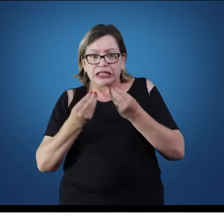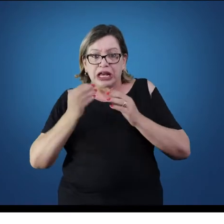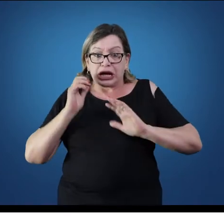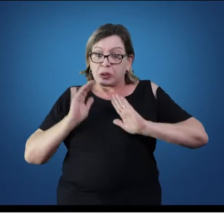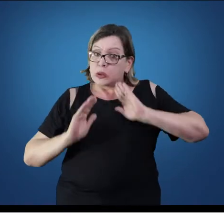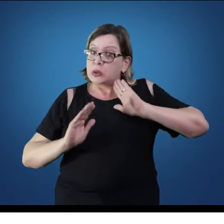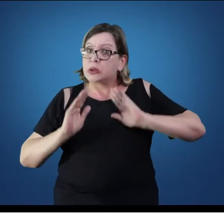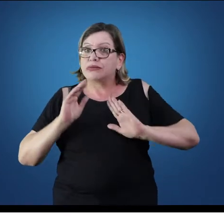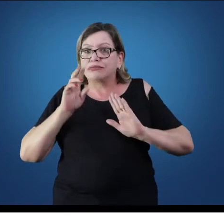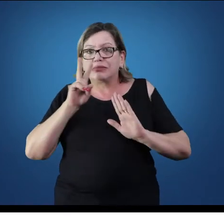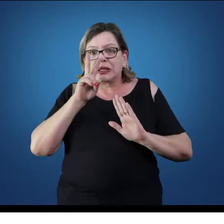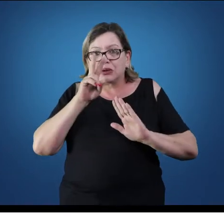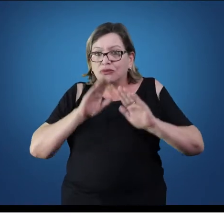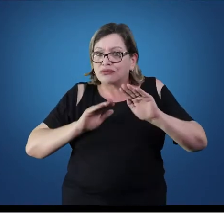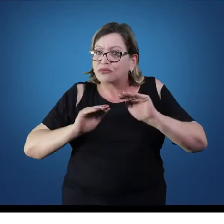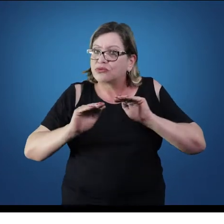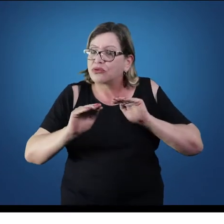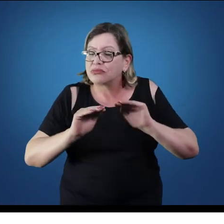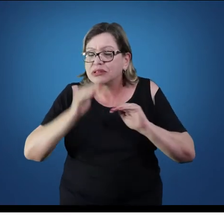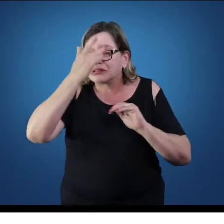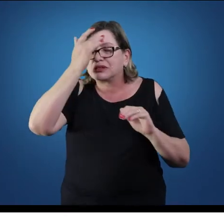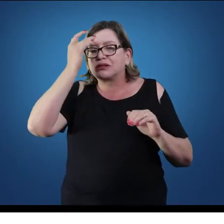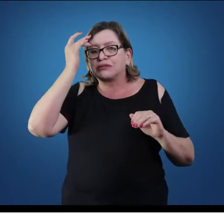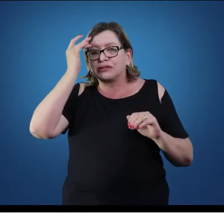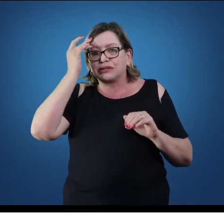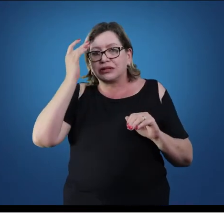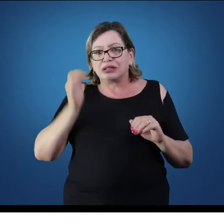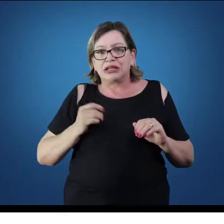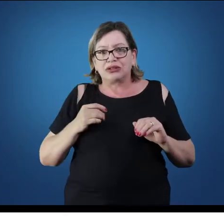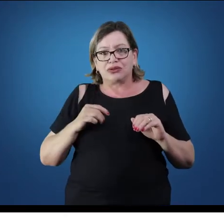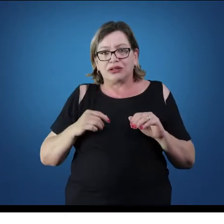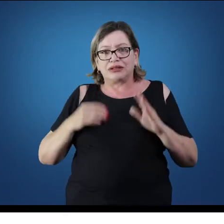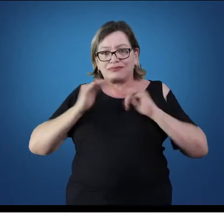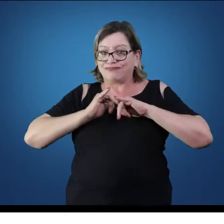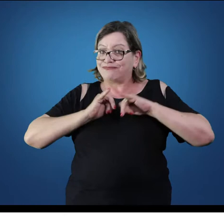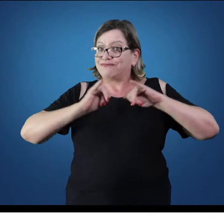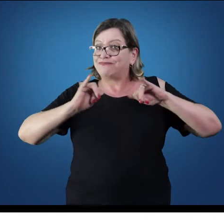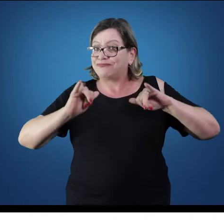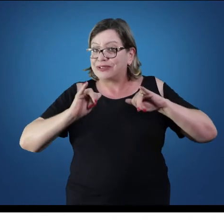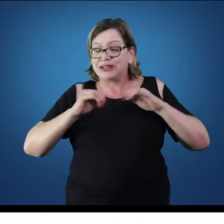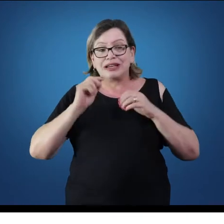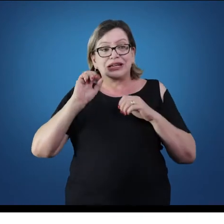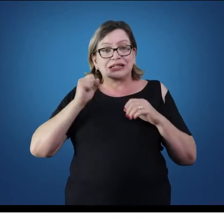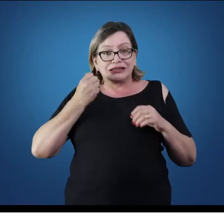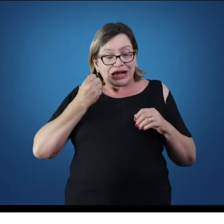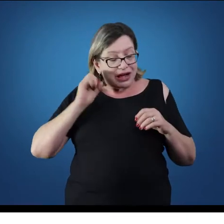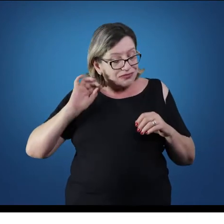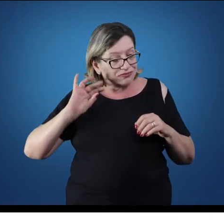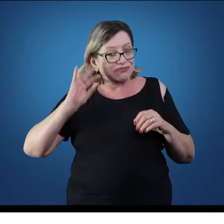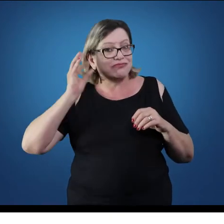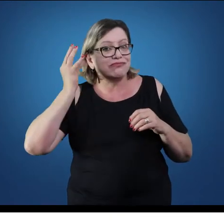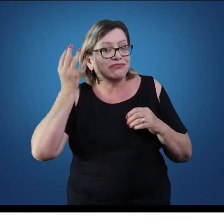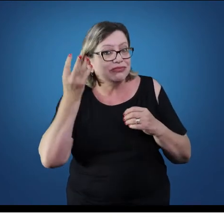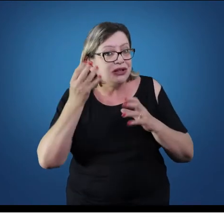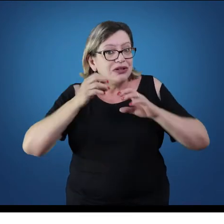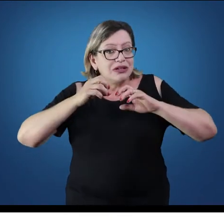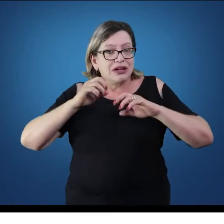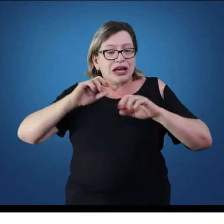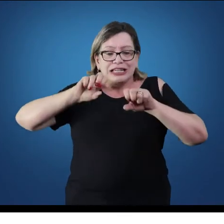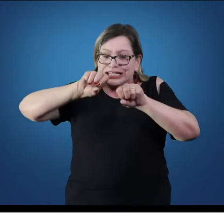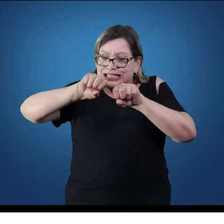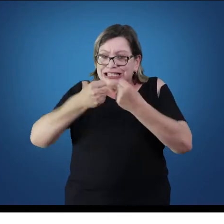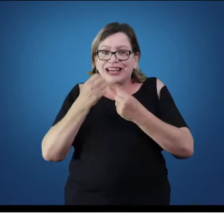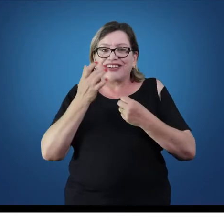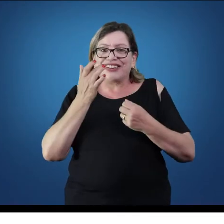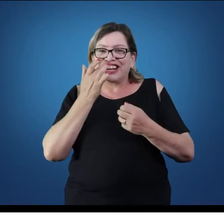risco nos movimentos de uma pessoa. Então chamamos a atenção para isso porque isso acontece muito aí, fraturas